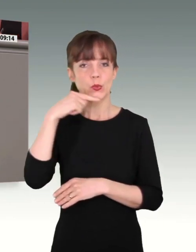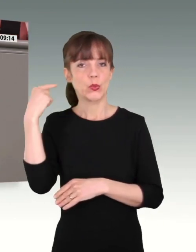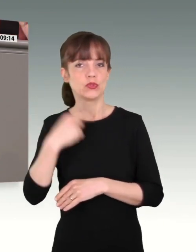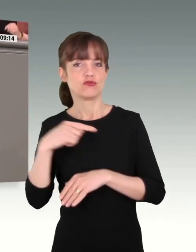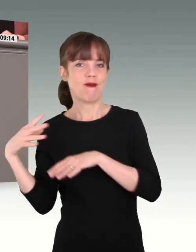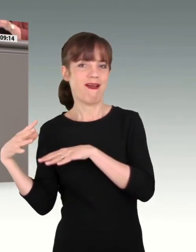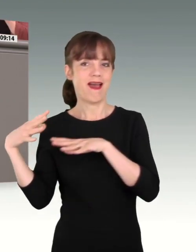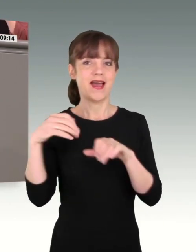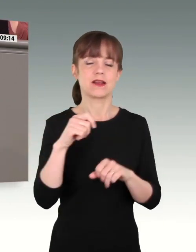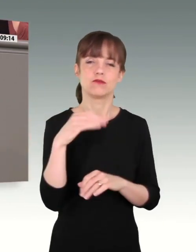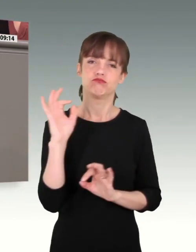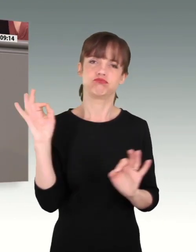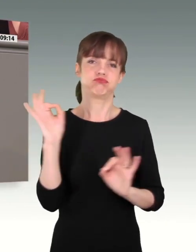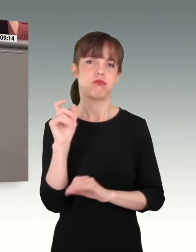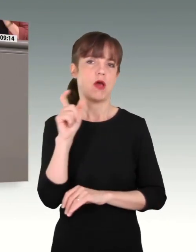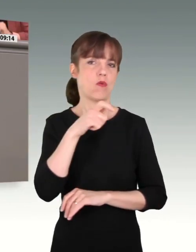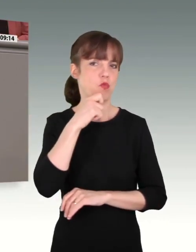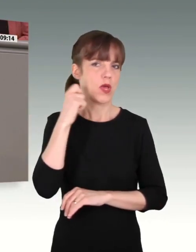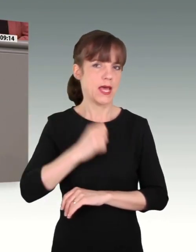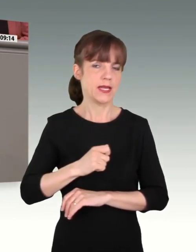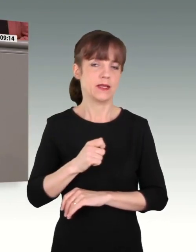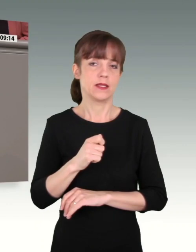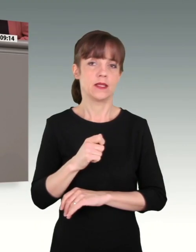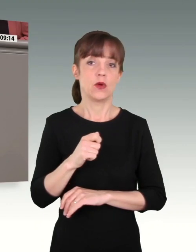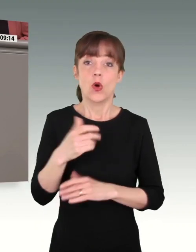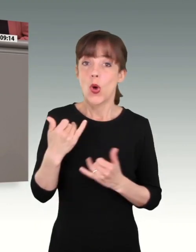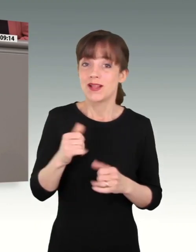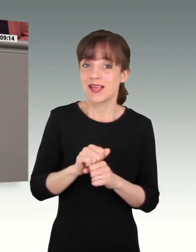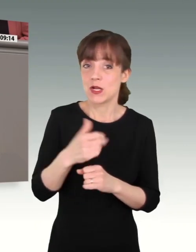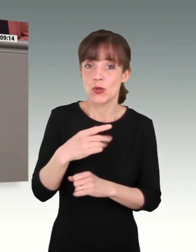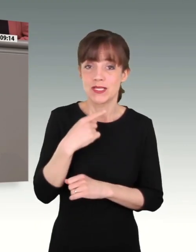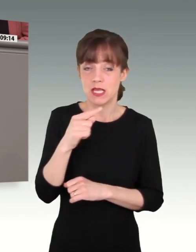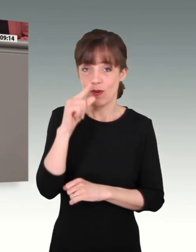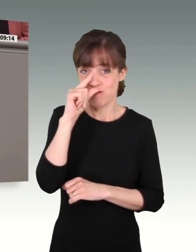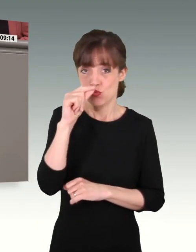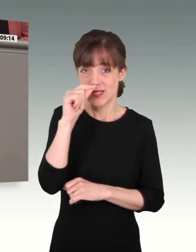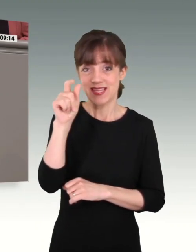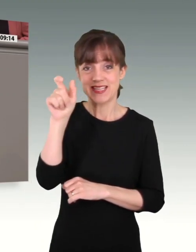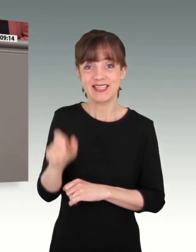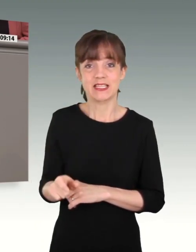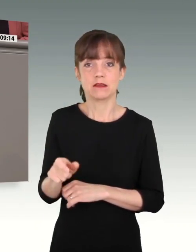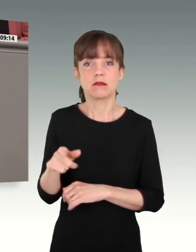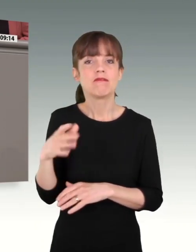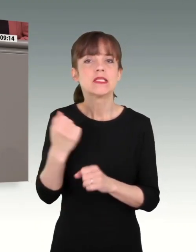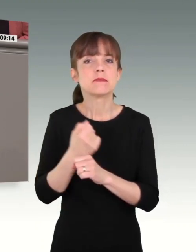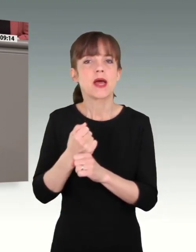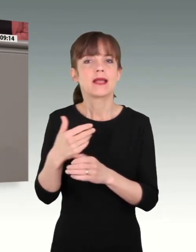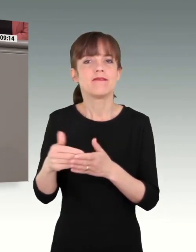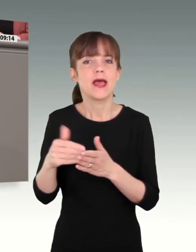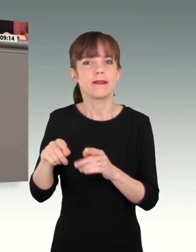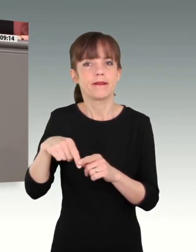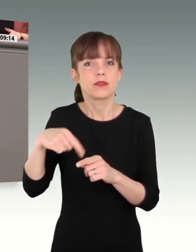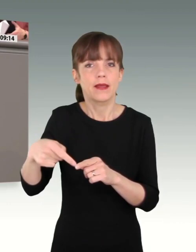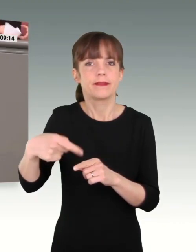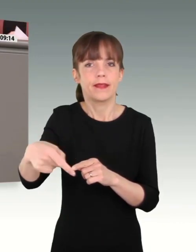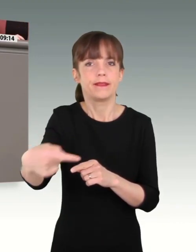gegen die Ukraine und wir können heute noch nicht sagen, wie weit Putin seinen Großmachtswahn treibt. Und deswegen war es noch nie so